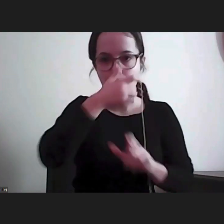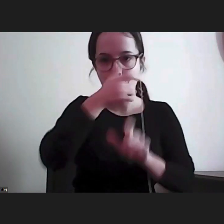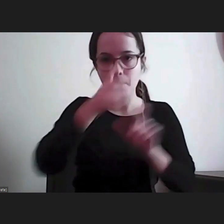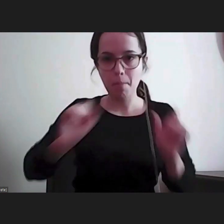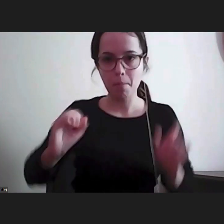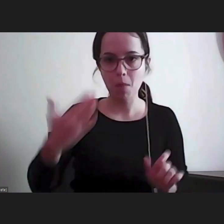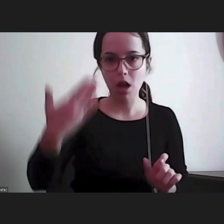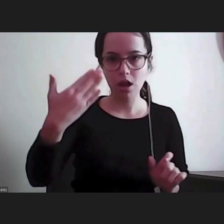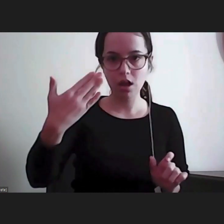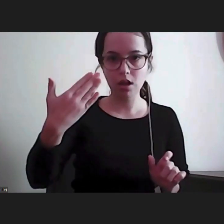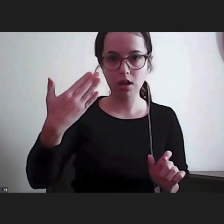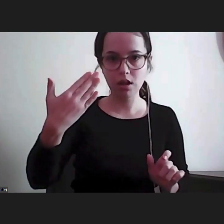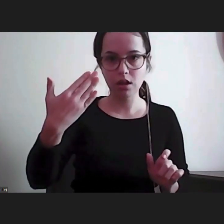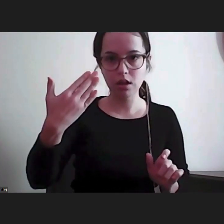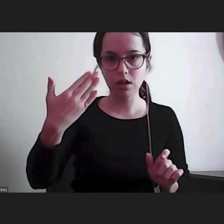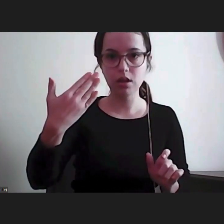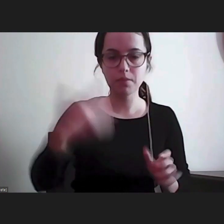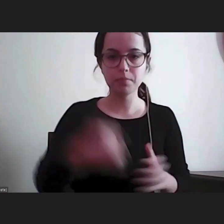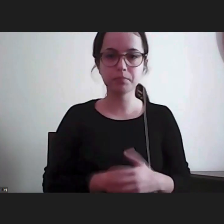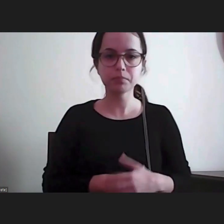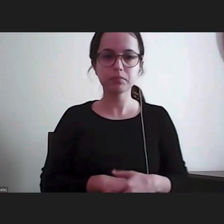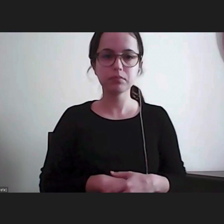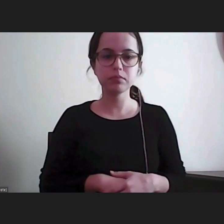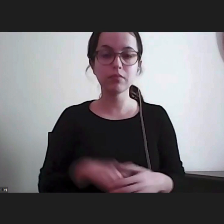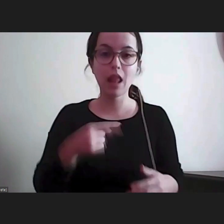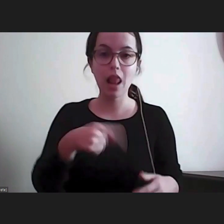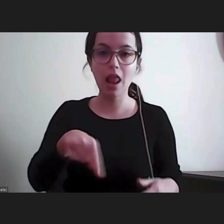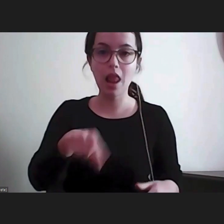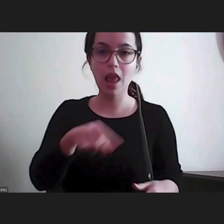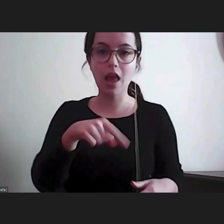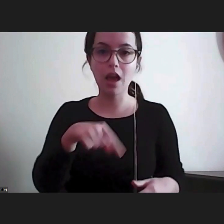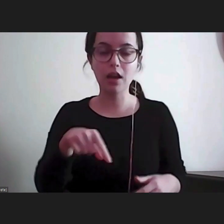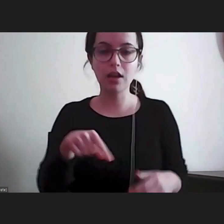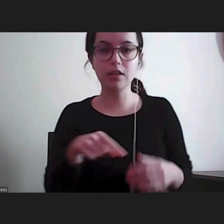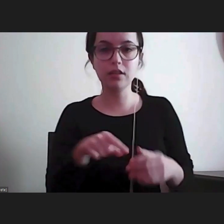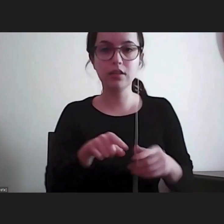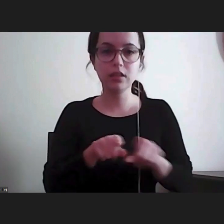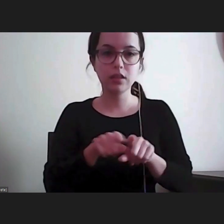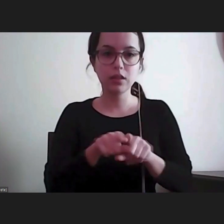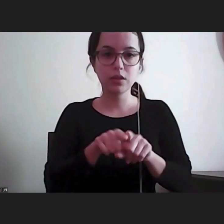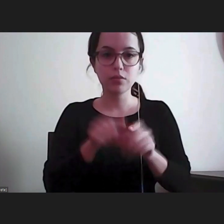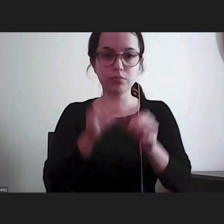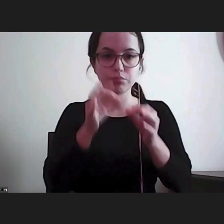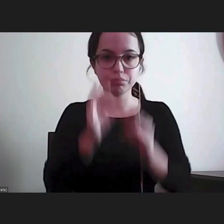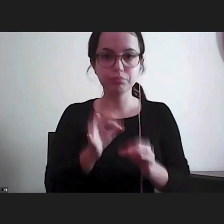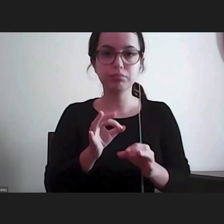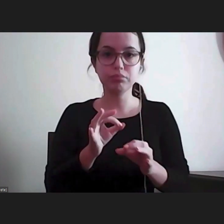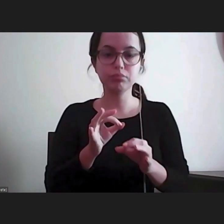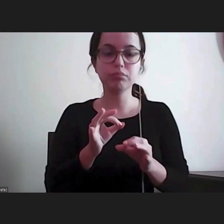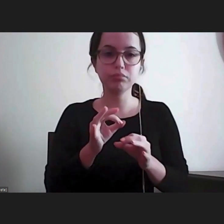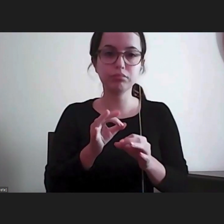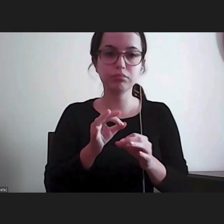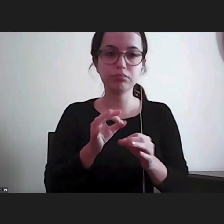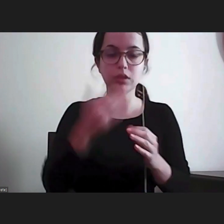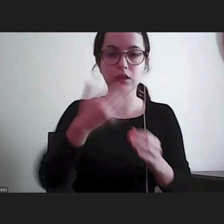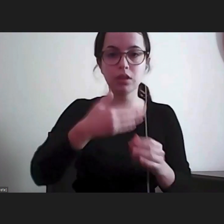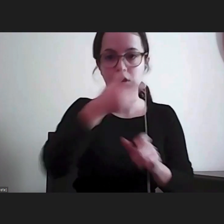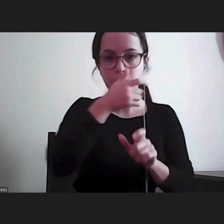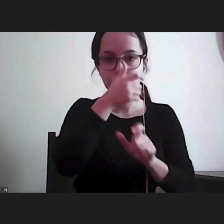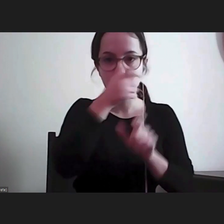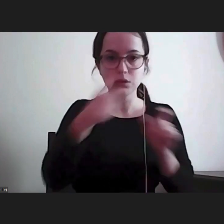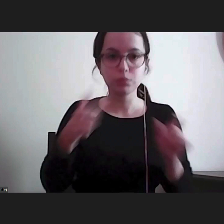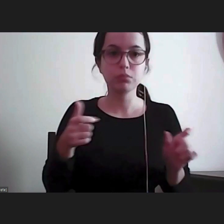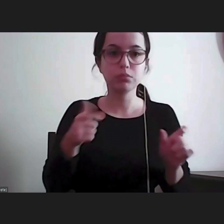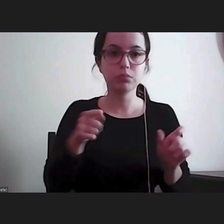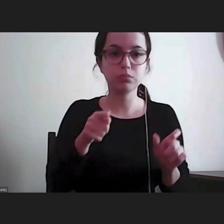Onde encontram também a consagração dos direitos fundamentais, encontram aí